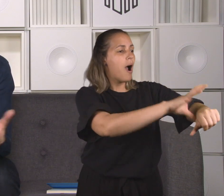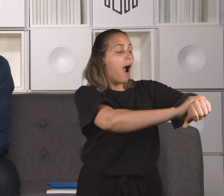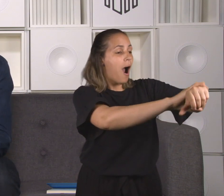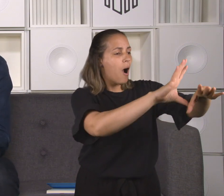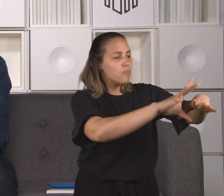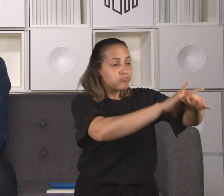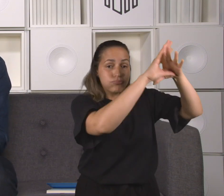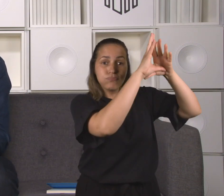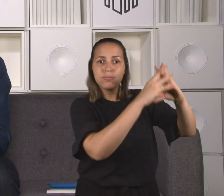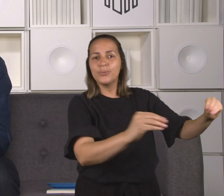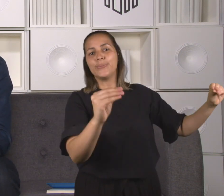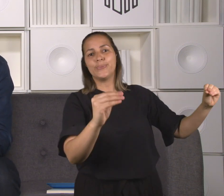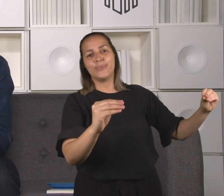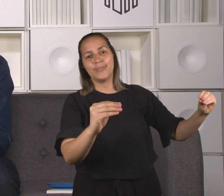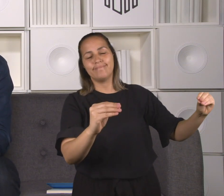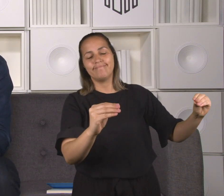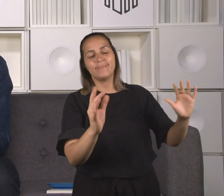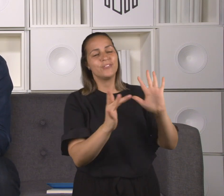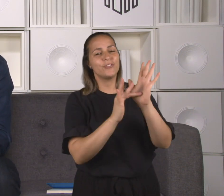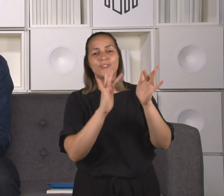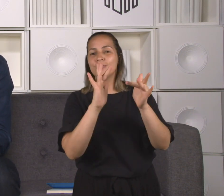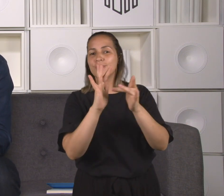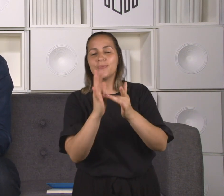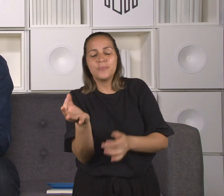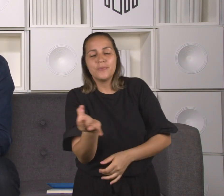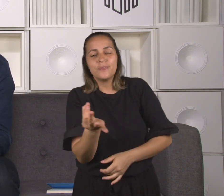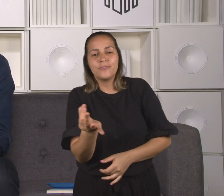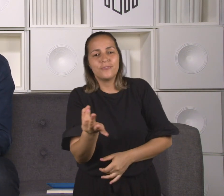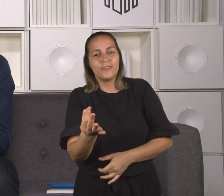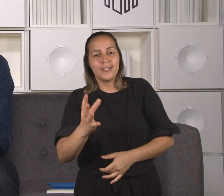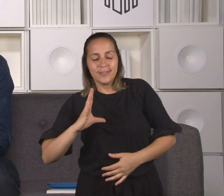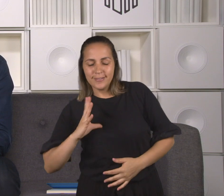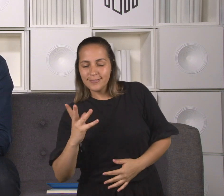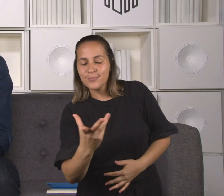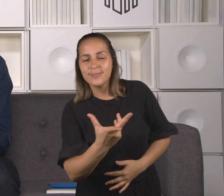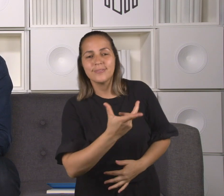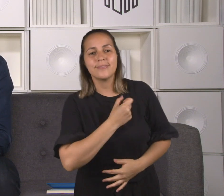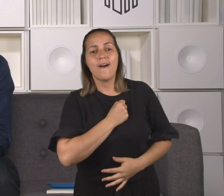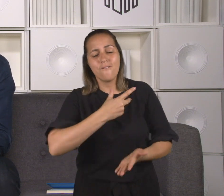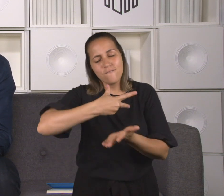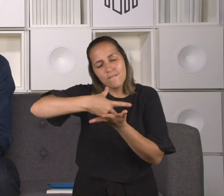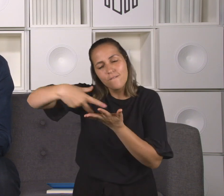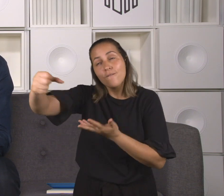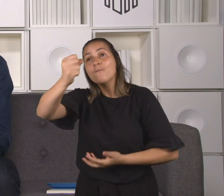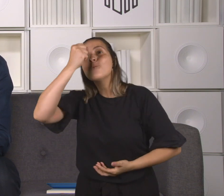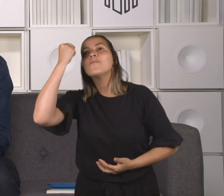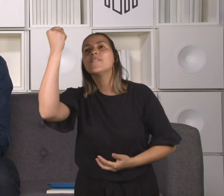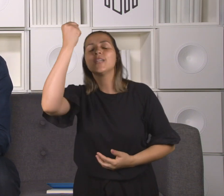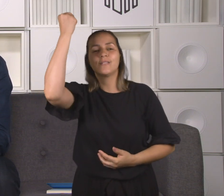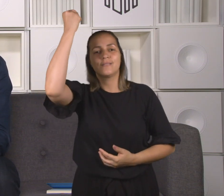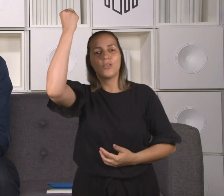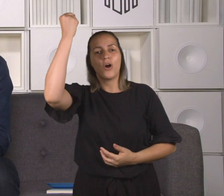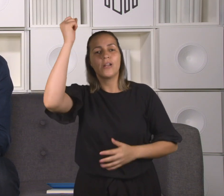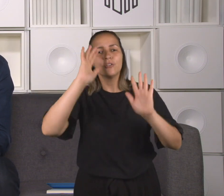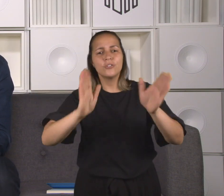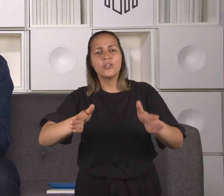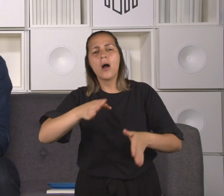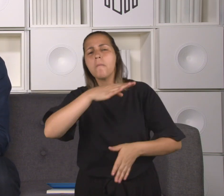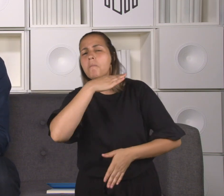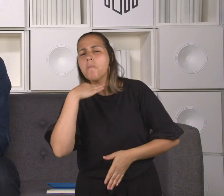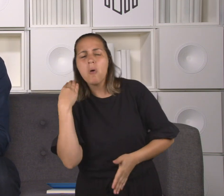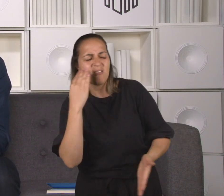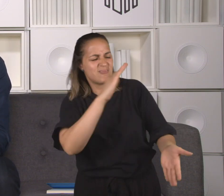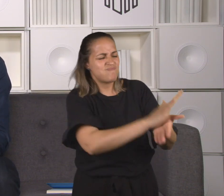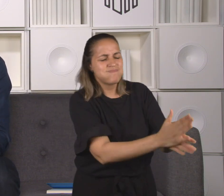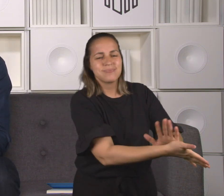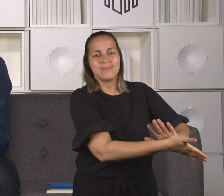vem para a vida, porque Jesus é o Senhor da vida, é aquele que venceu a morte e tem nas mãos a chave do inferno e da morte e o